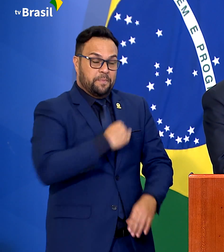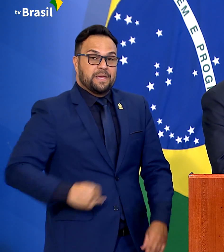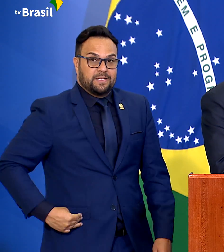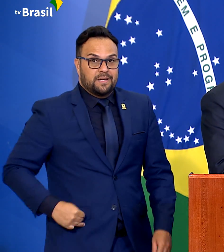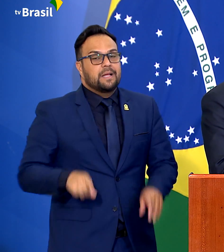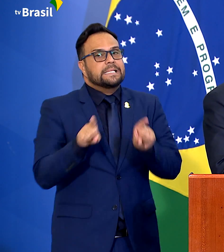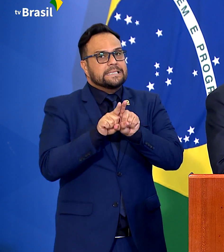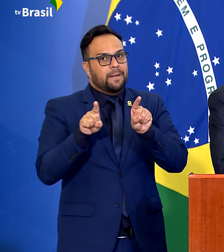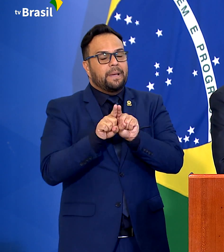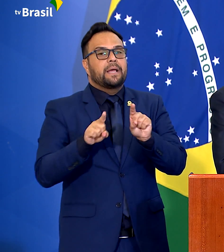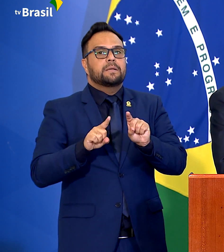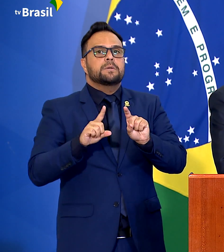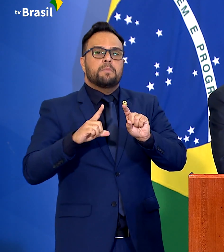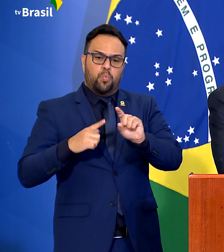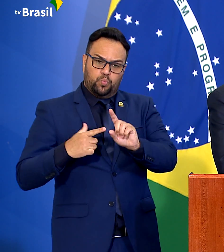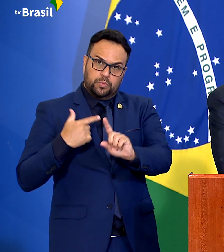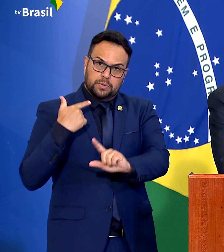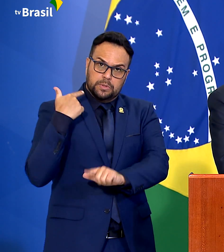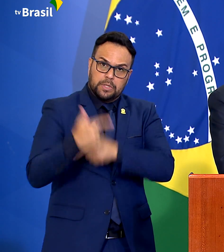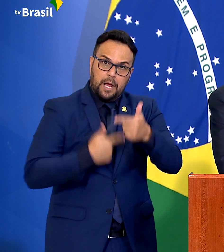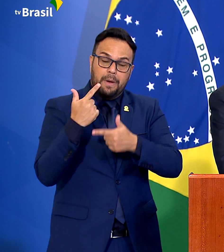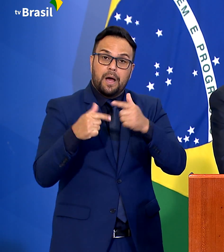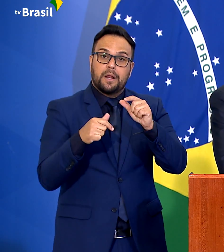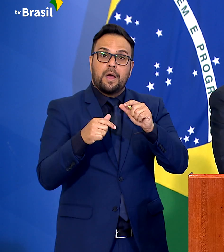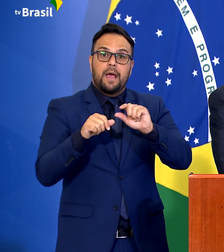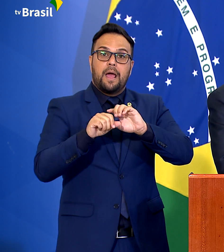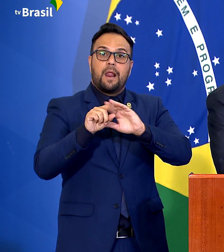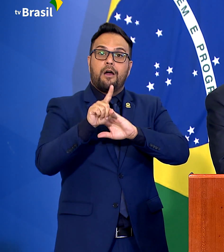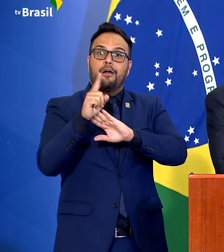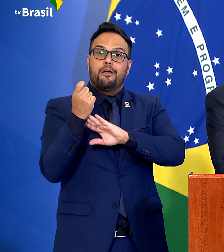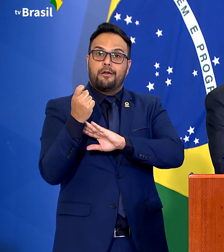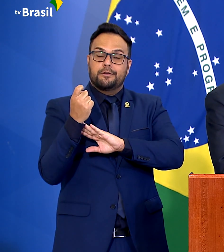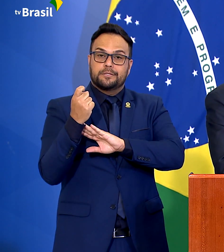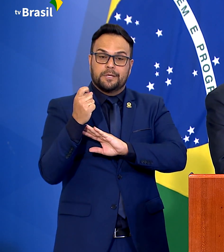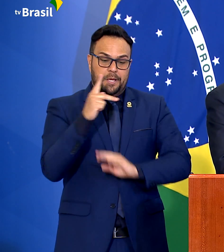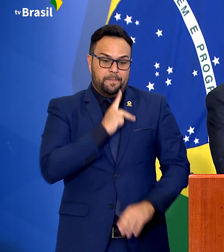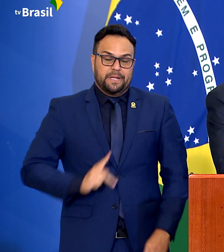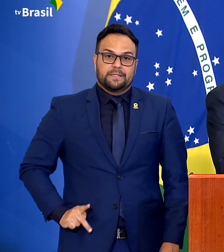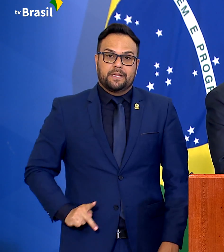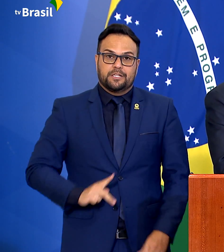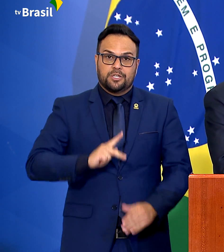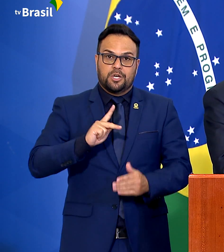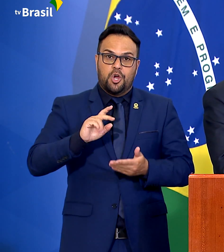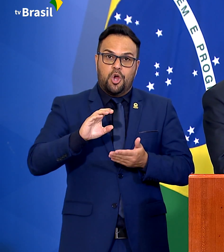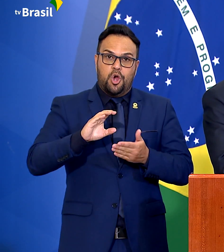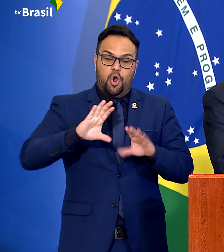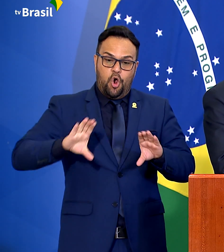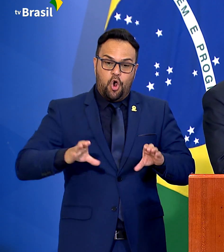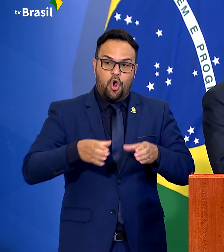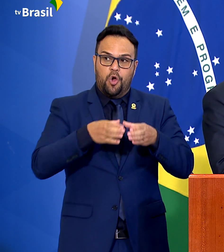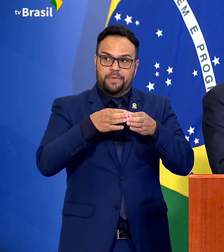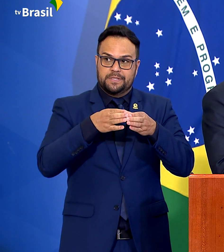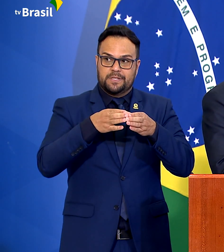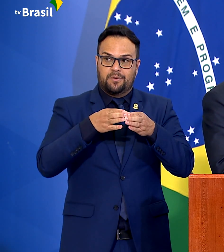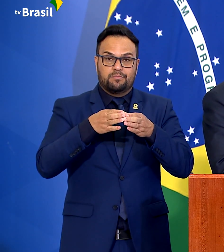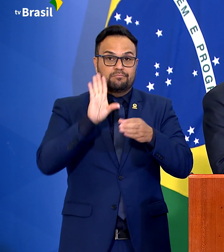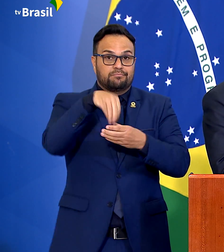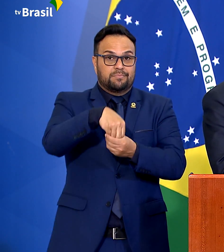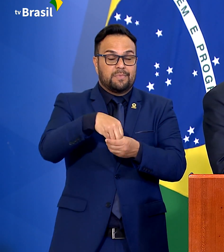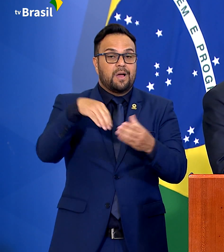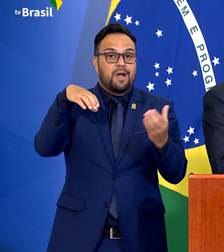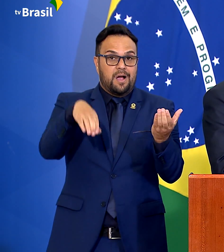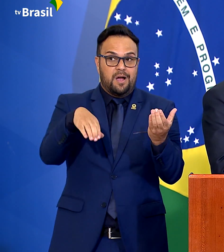pelo trabalho que ela teve como presidente da comissão de orçamento da Câmara. Veio para uma área adequada.